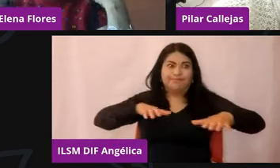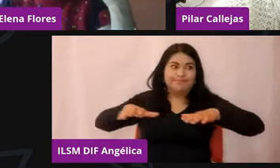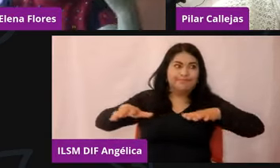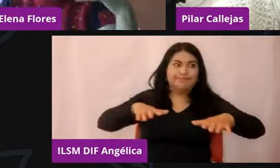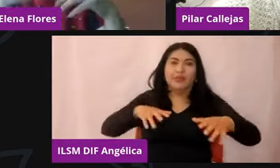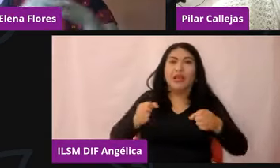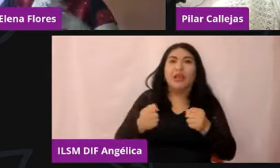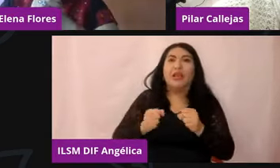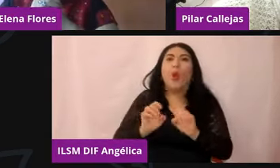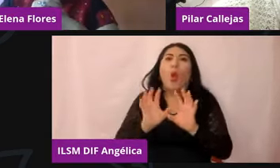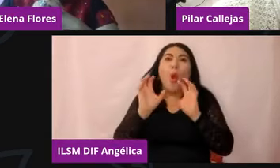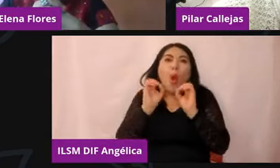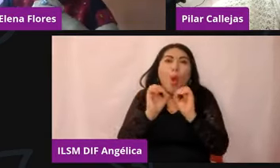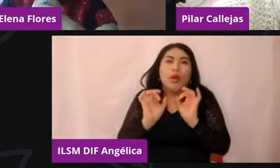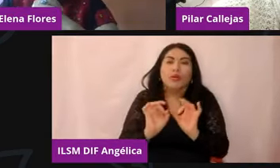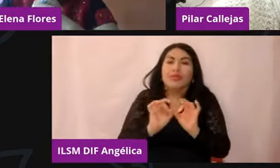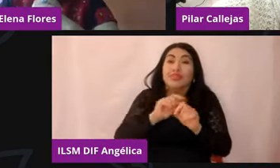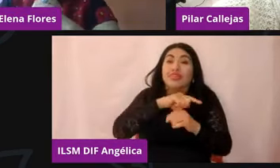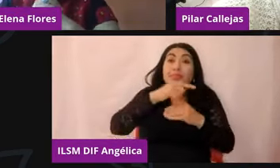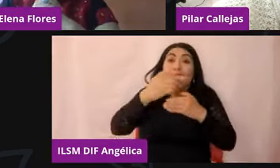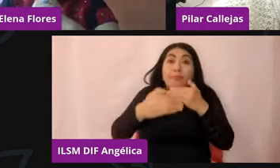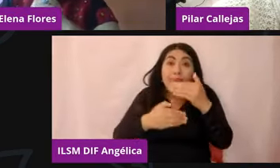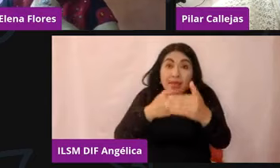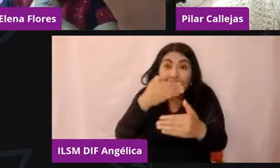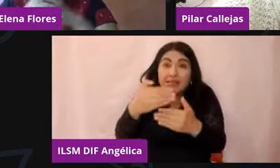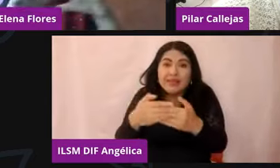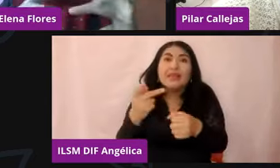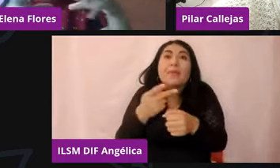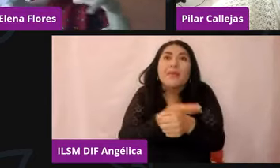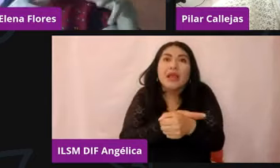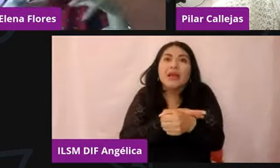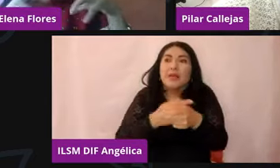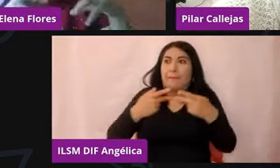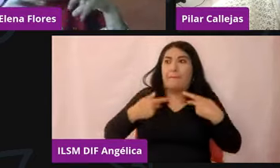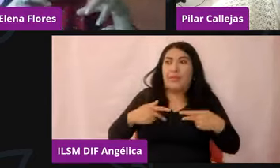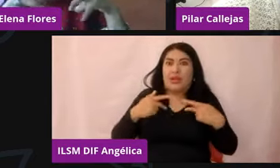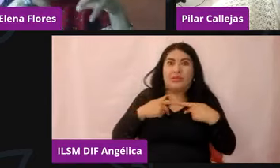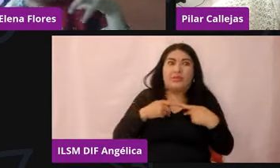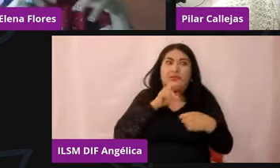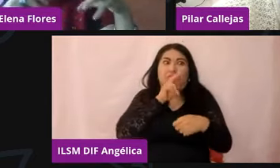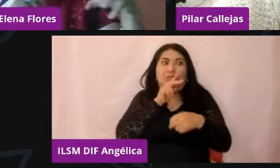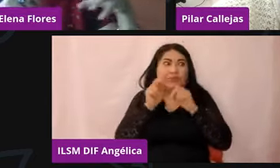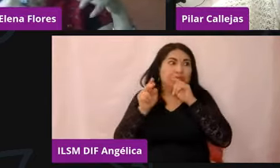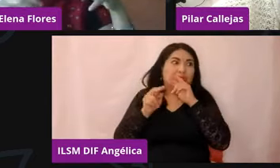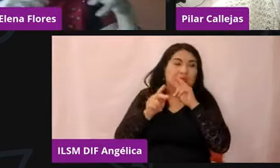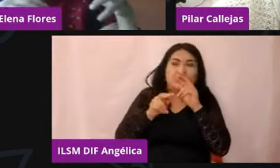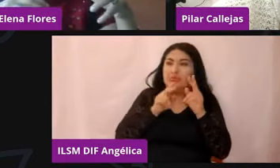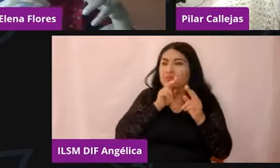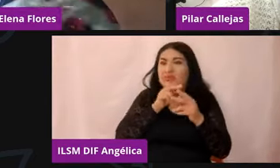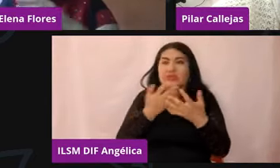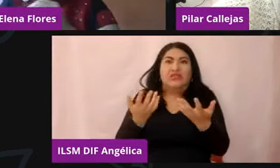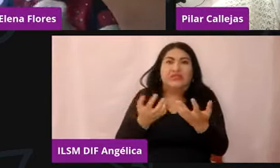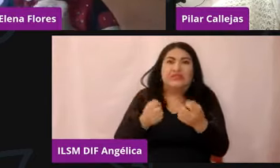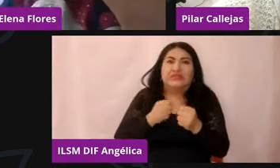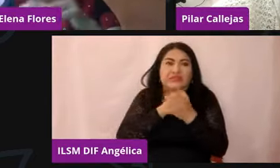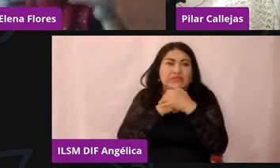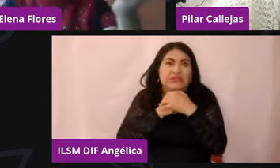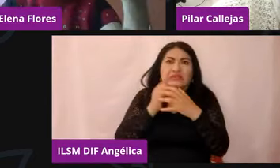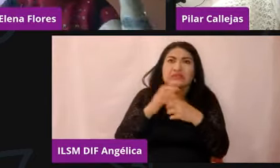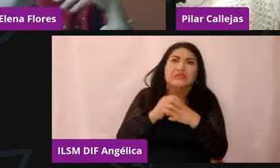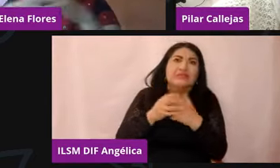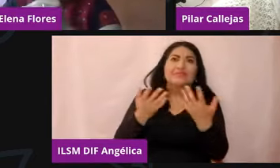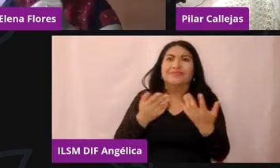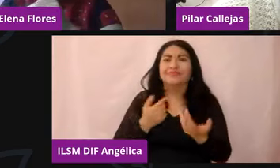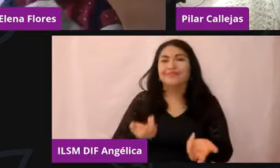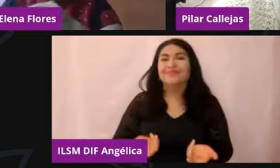post, ¿no? post-crisis y hablábamos justo de un proceso de regulación previo a